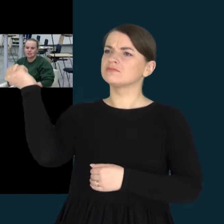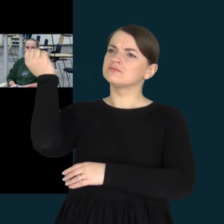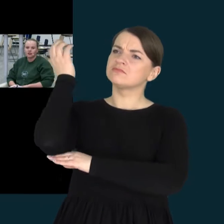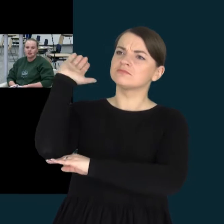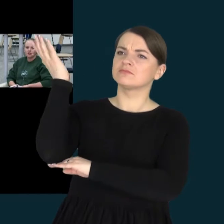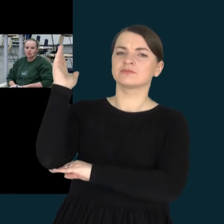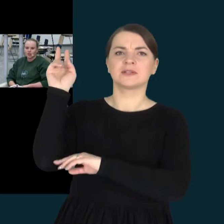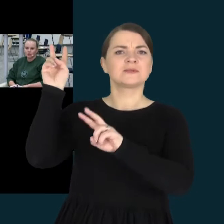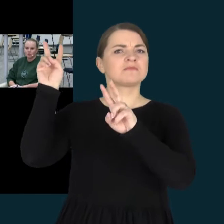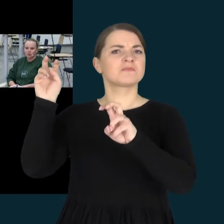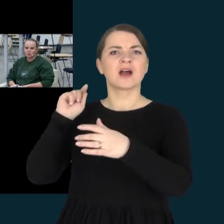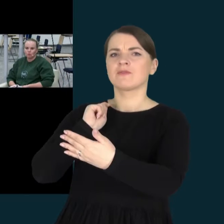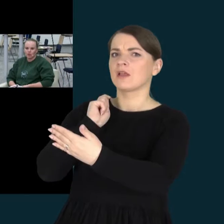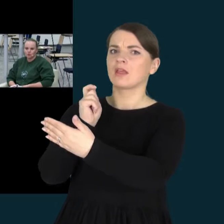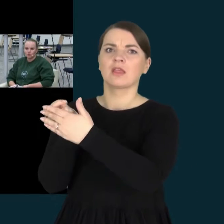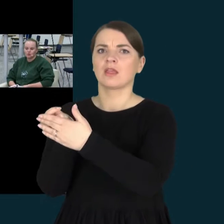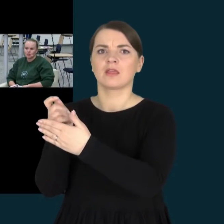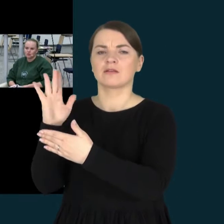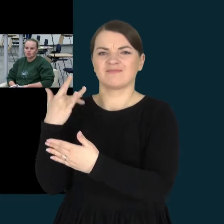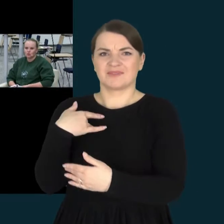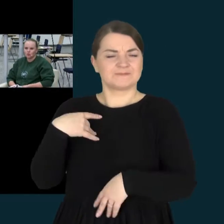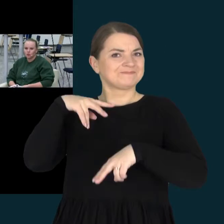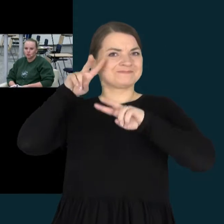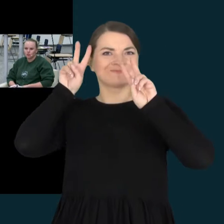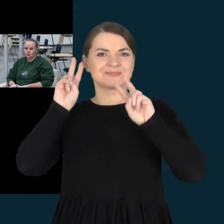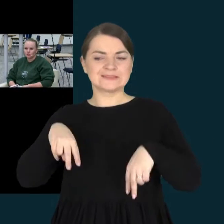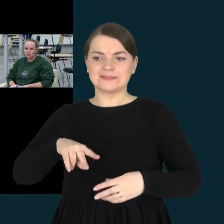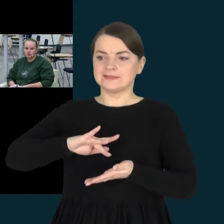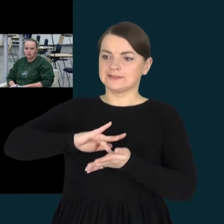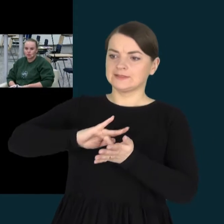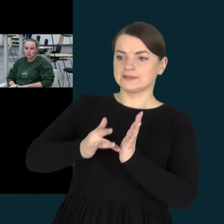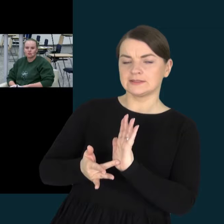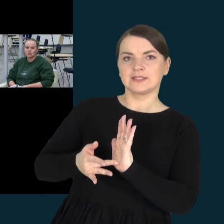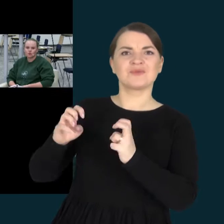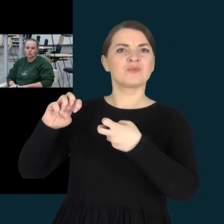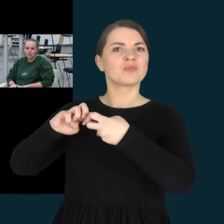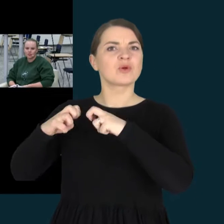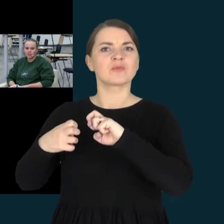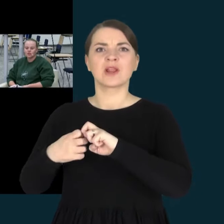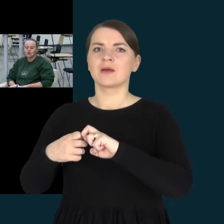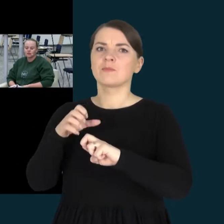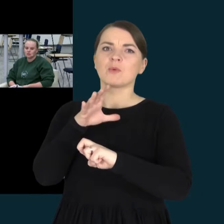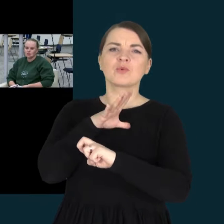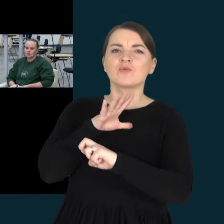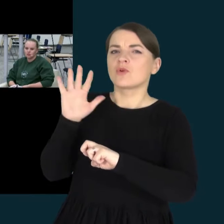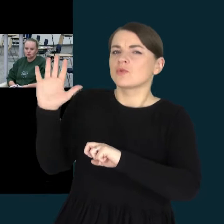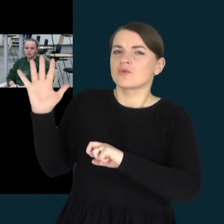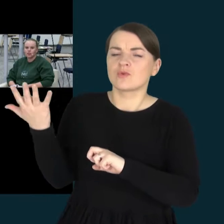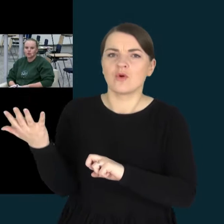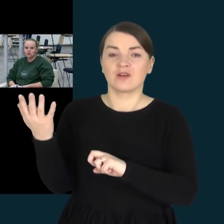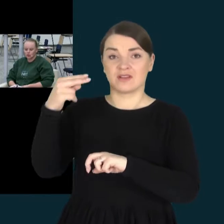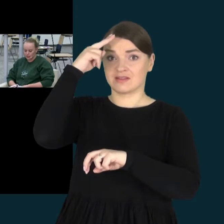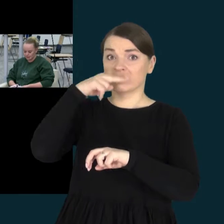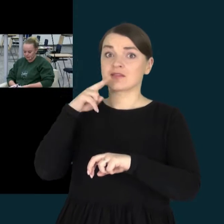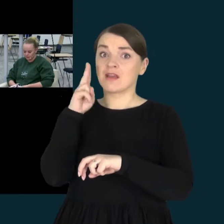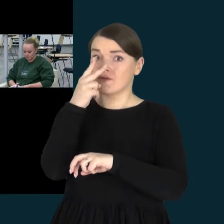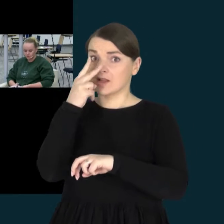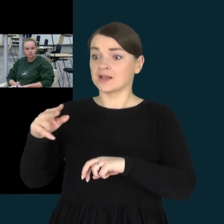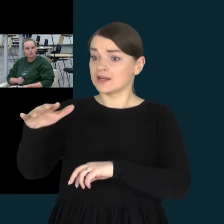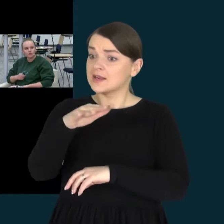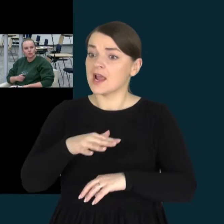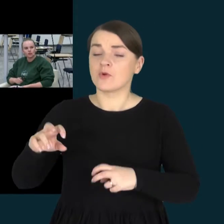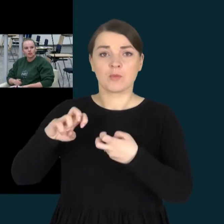įvardyti šią mano problemą, su kuria susidūriau ir su kuria susidūrė daugelis tėvų Lietuvoje.